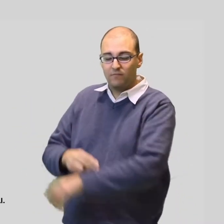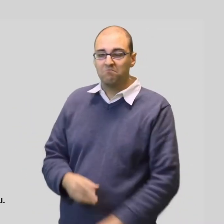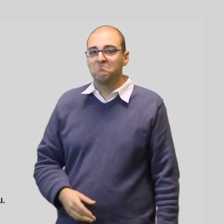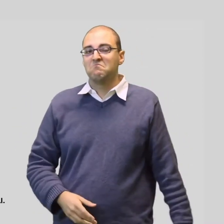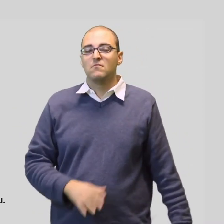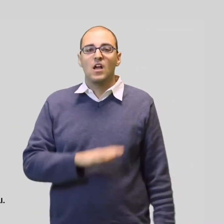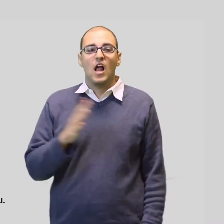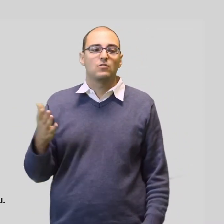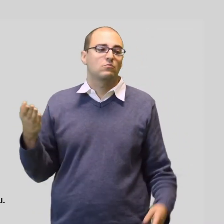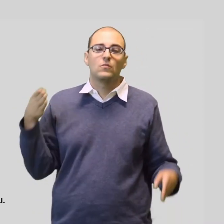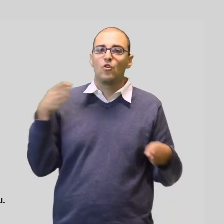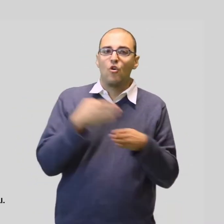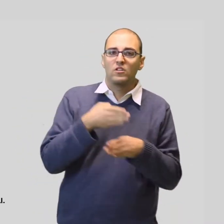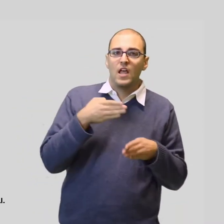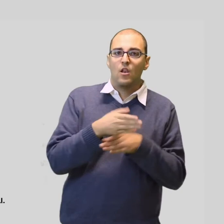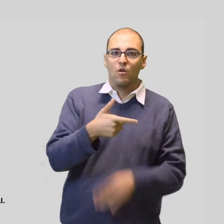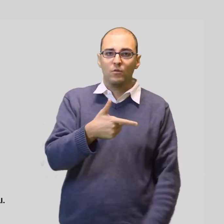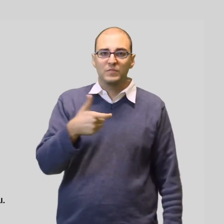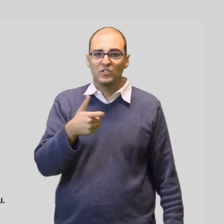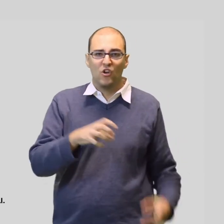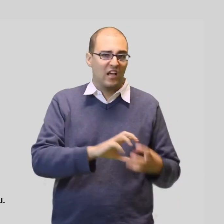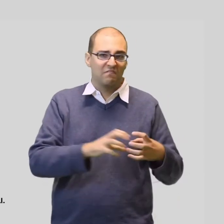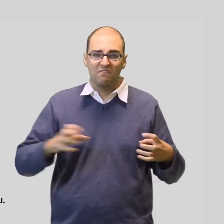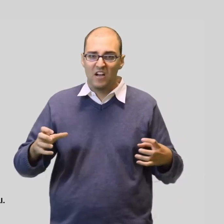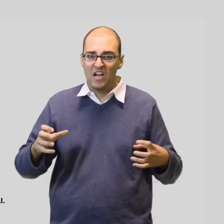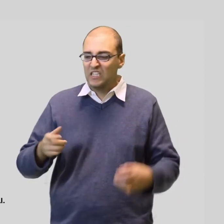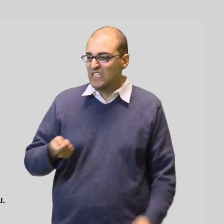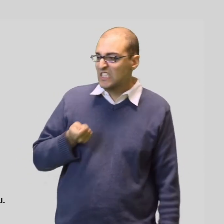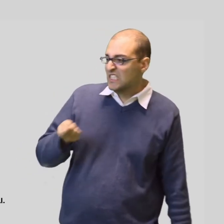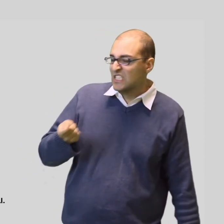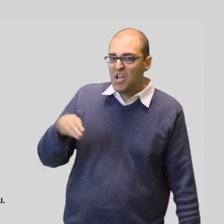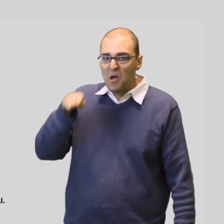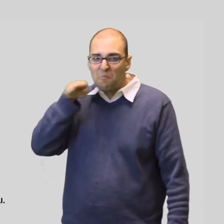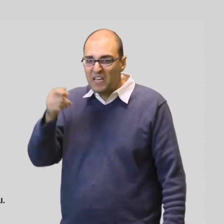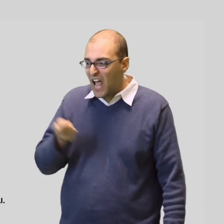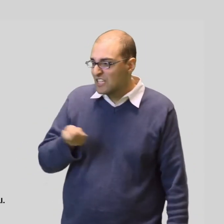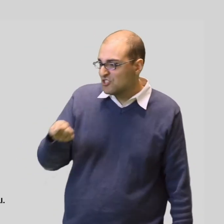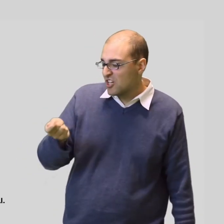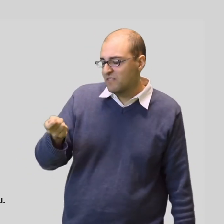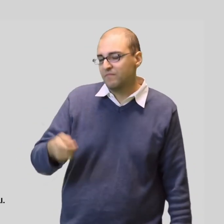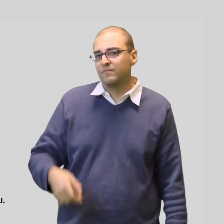oppure ricevere minacce con armi come pistole o coltelli.